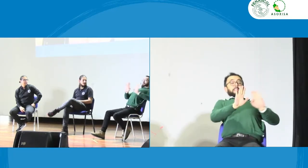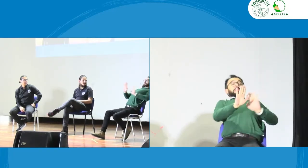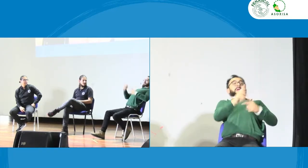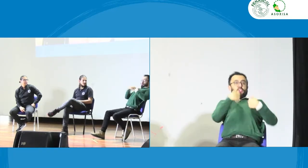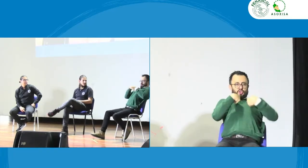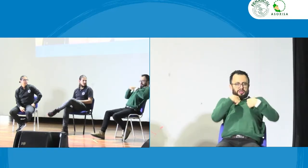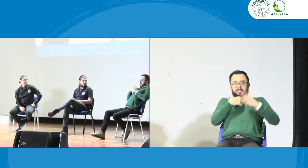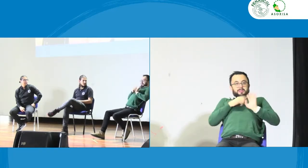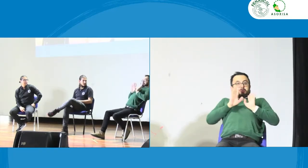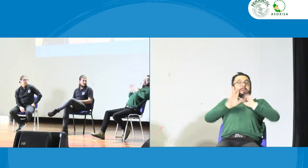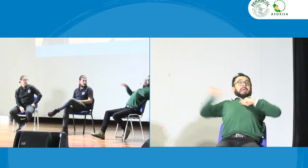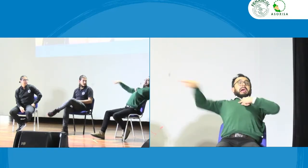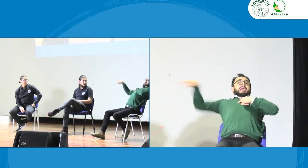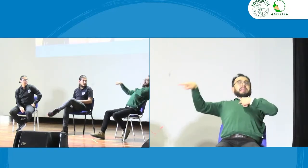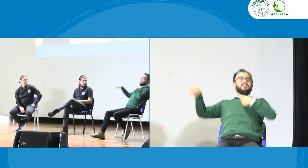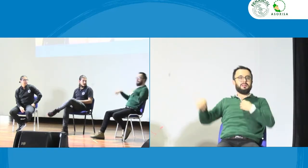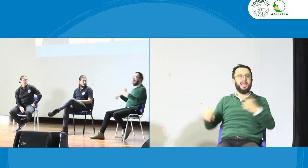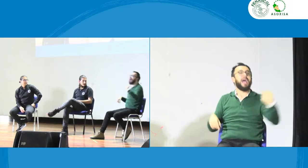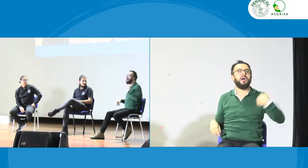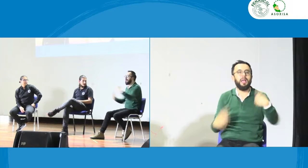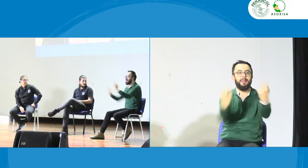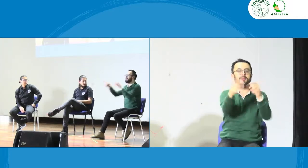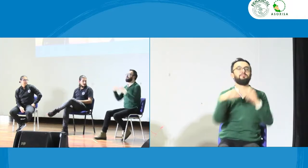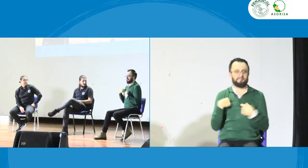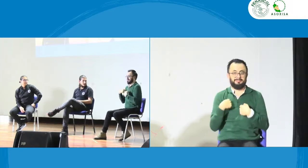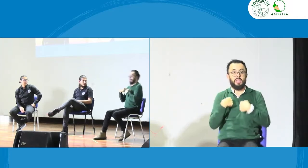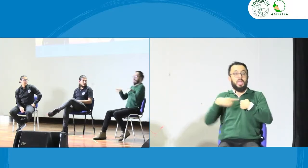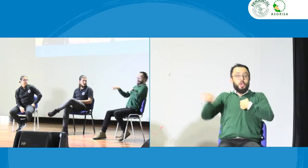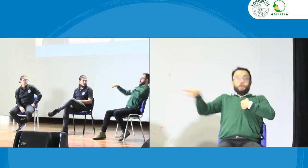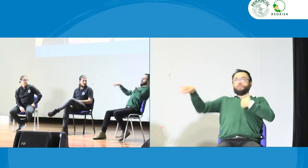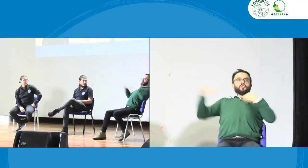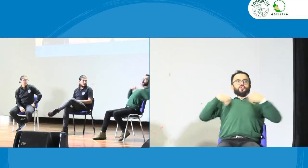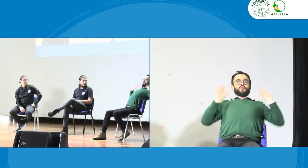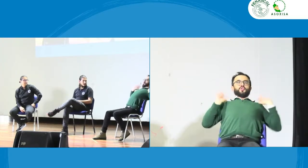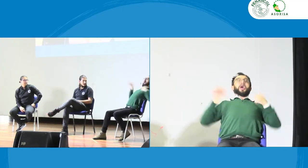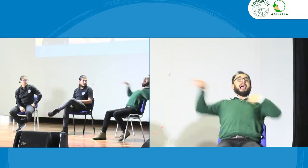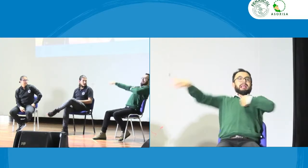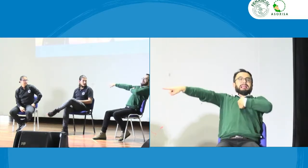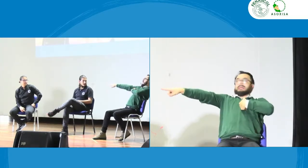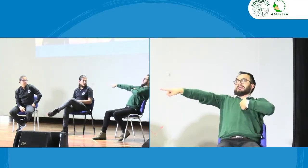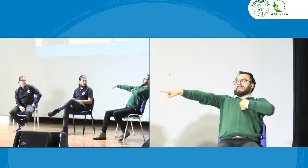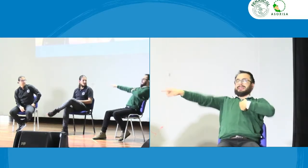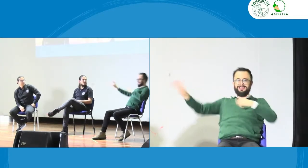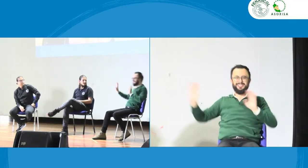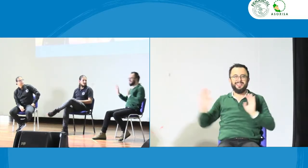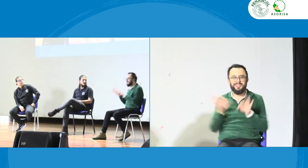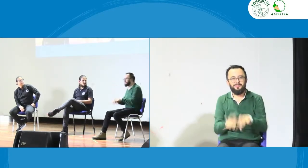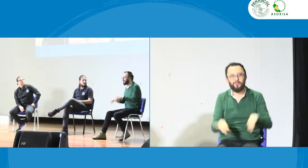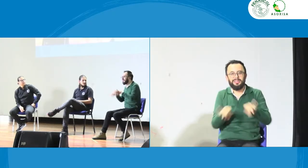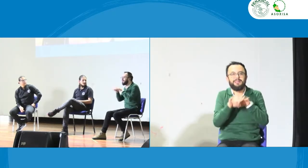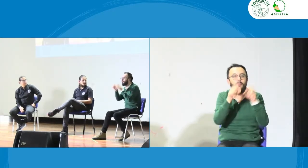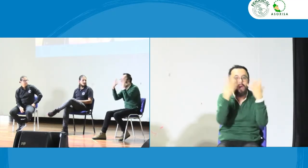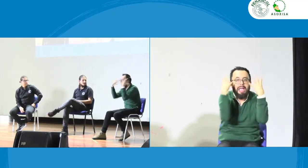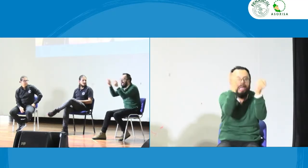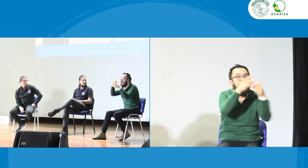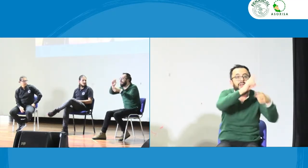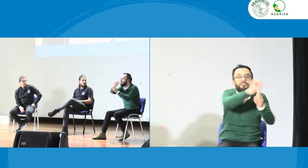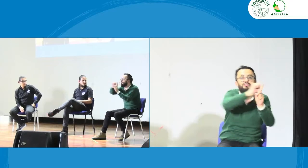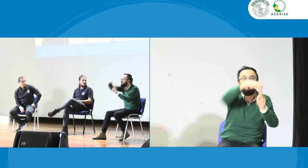no voy a responder las preguntas sino que digo es él es él no soy yo es él es Sebastián a quien le tienen que hacer las